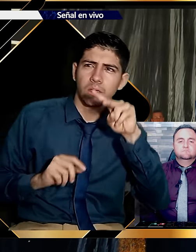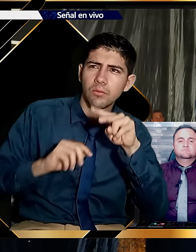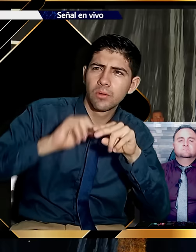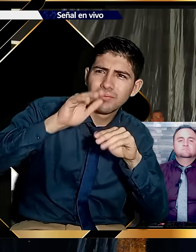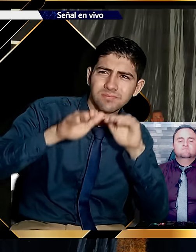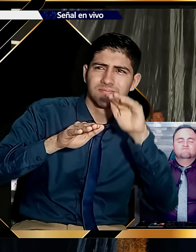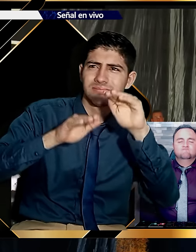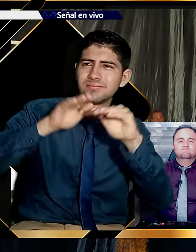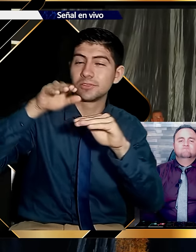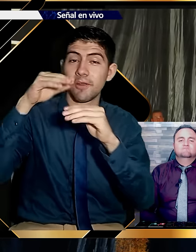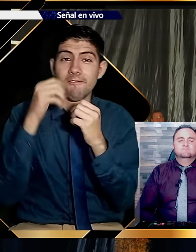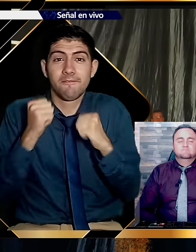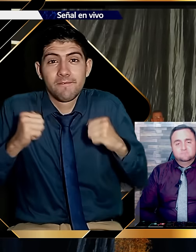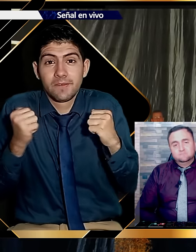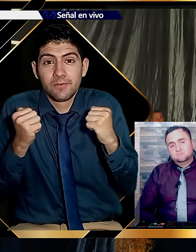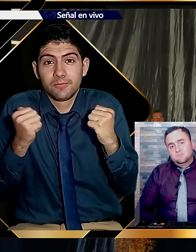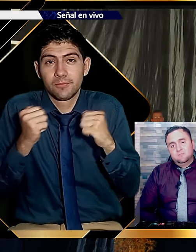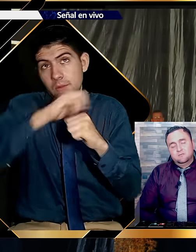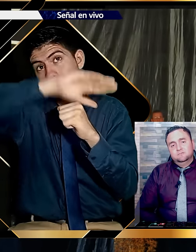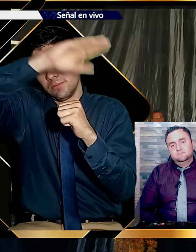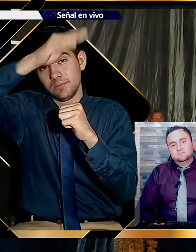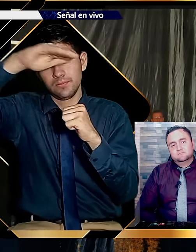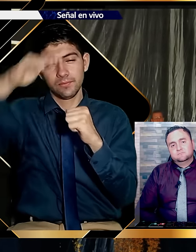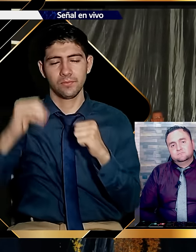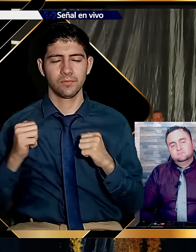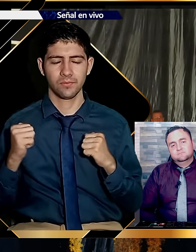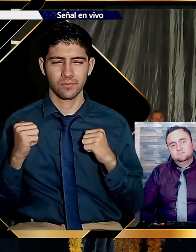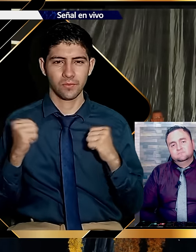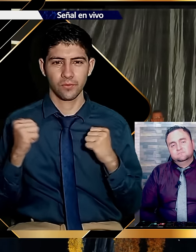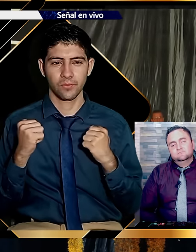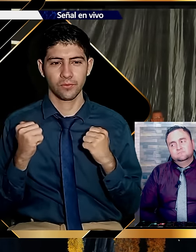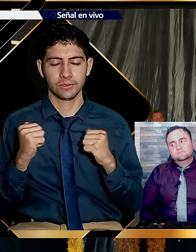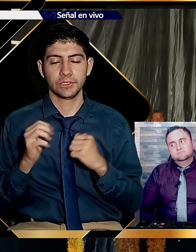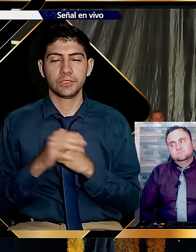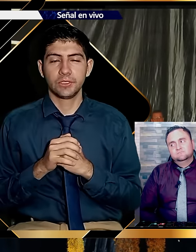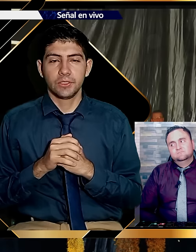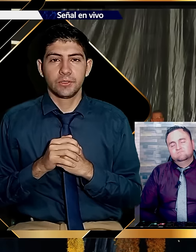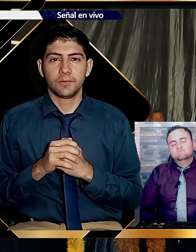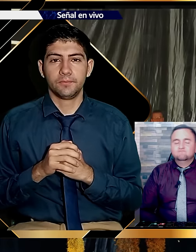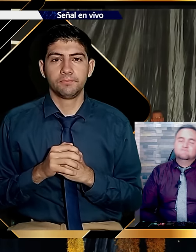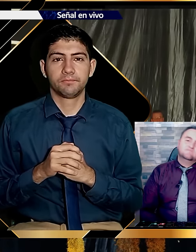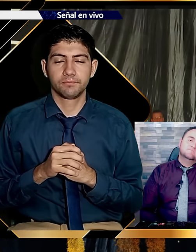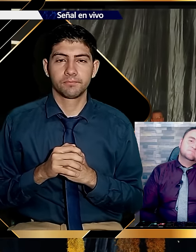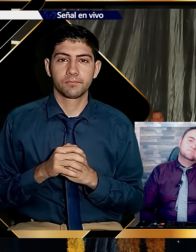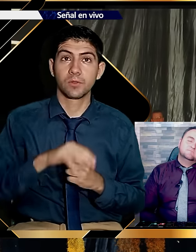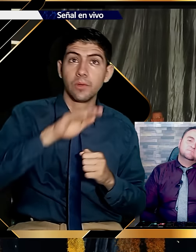subir por una loza gris y fría. El hada, pero es gris, piedra, roca.